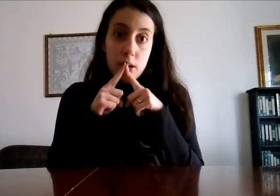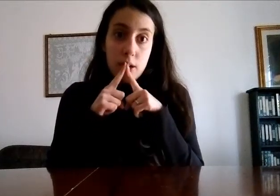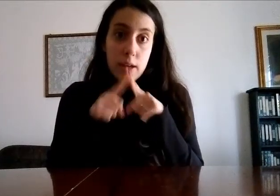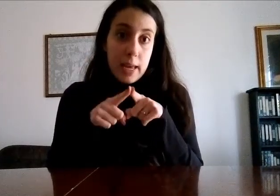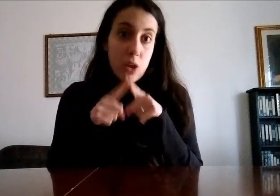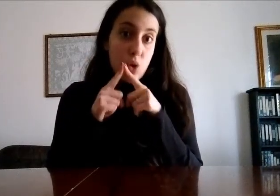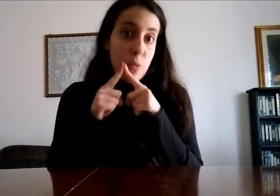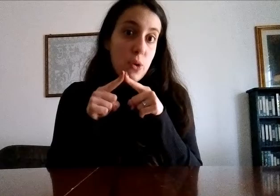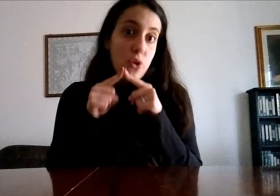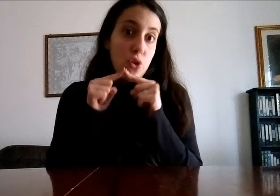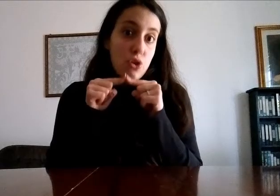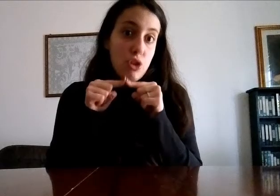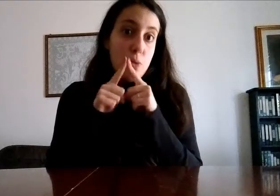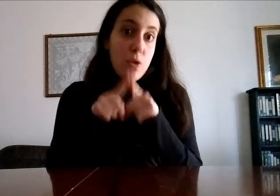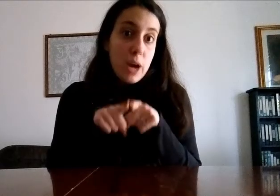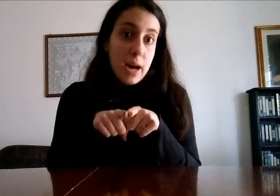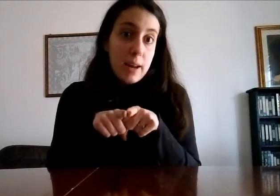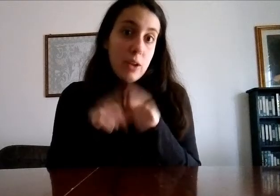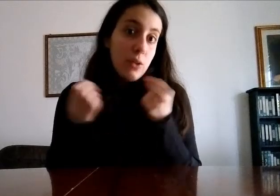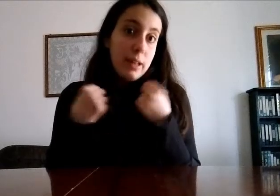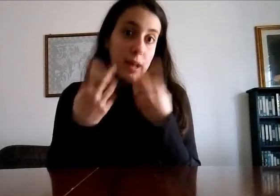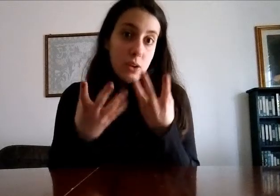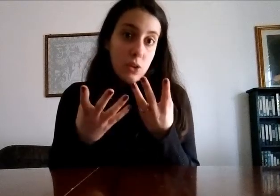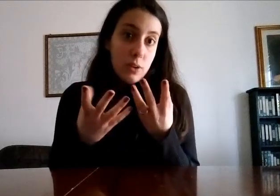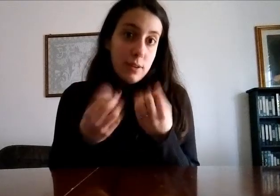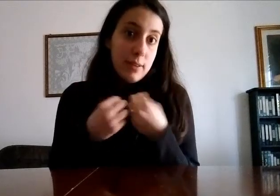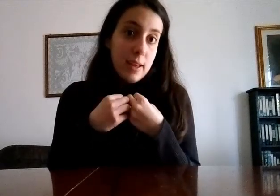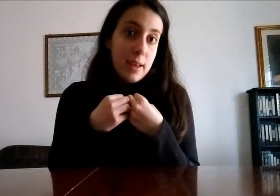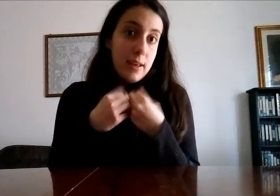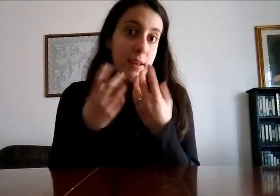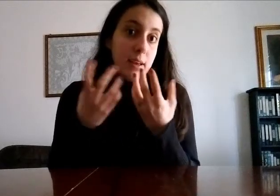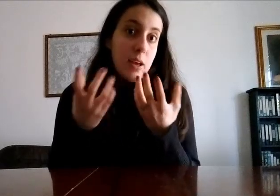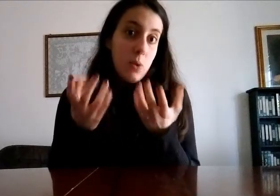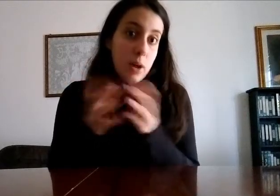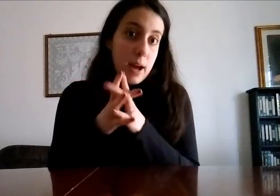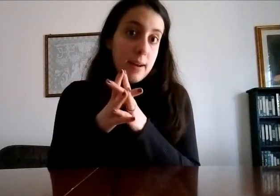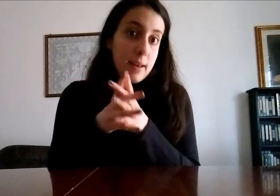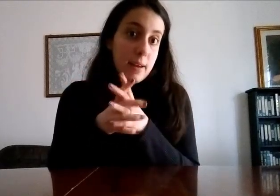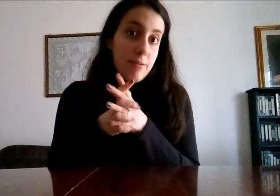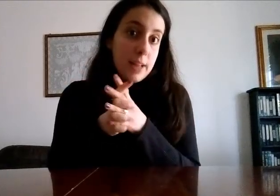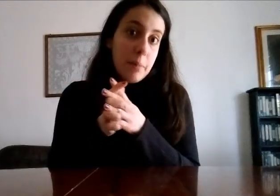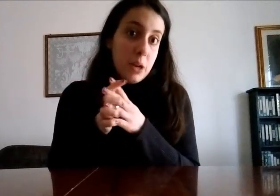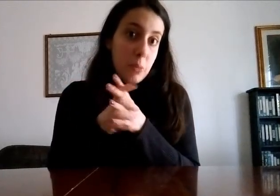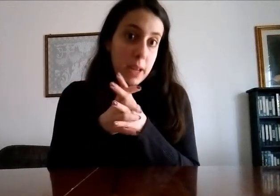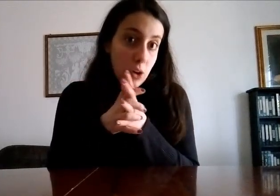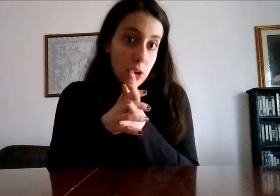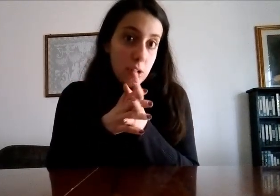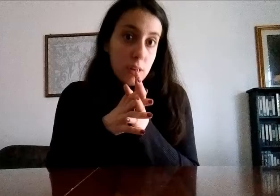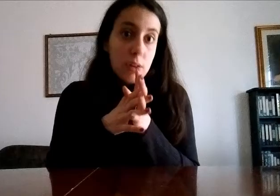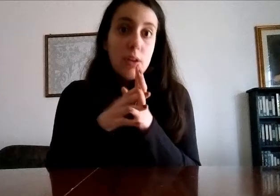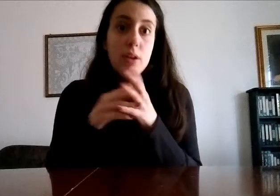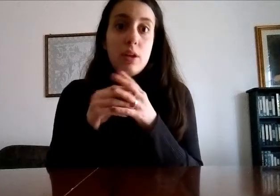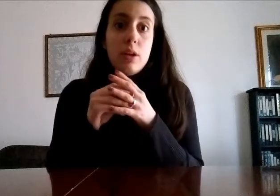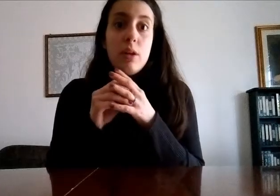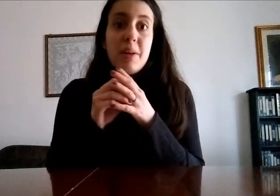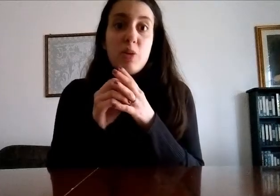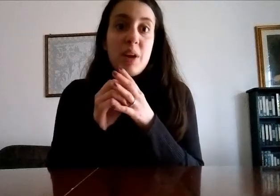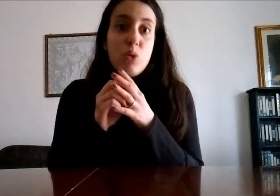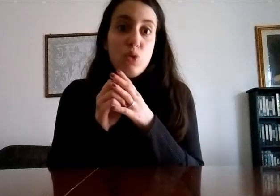e che comunque non conoscendo il mio cane non sanno se è un cane affidabile o meno ma soprattutto